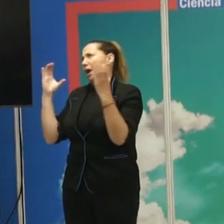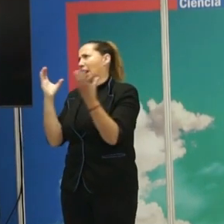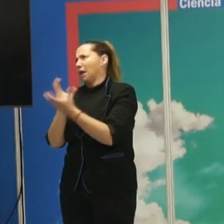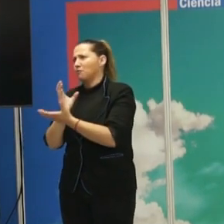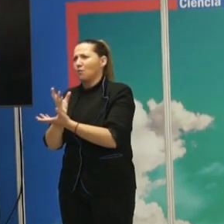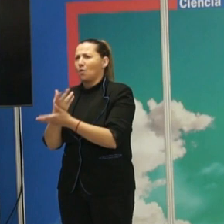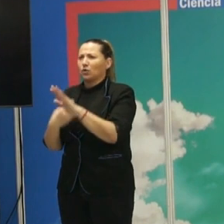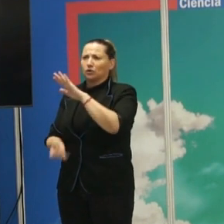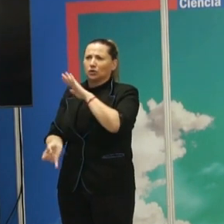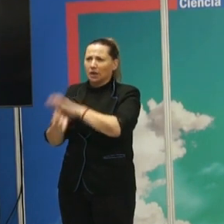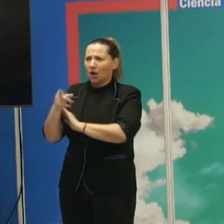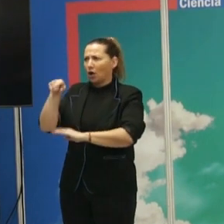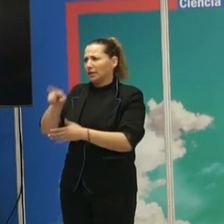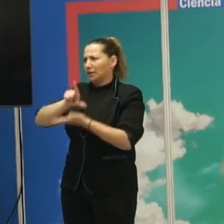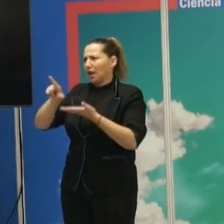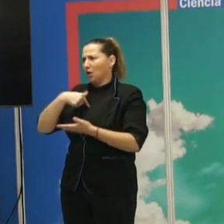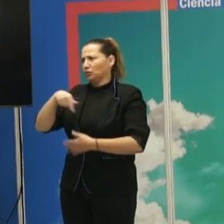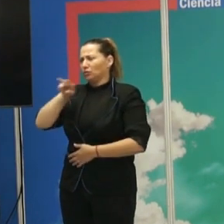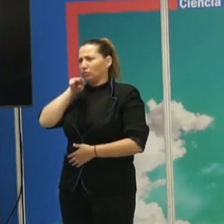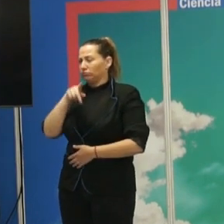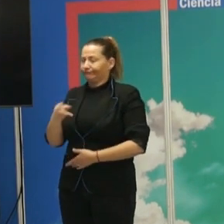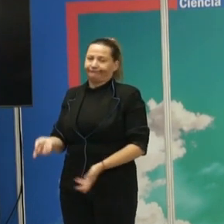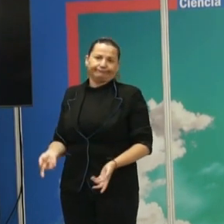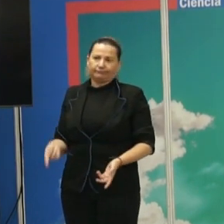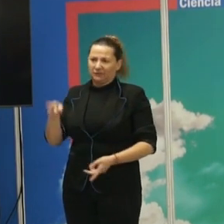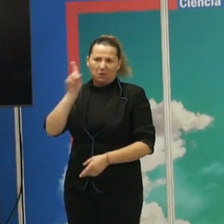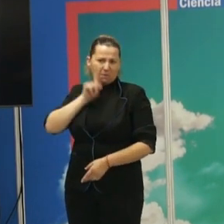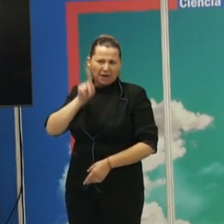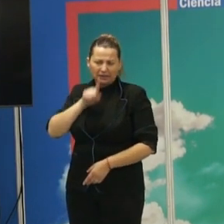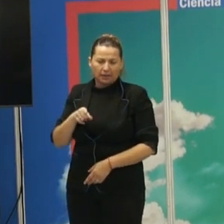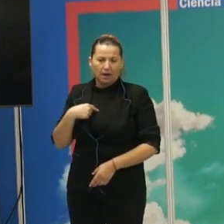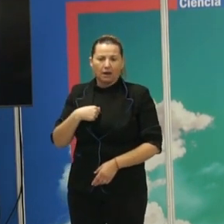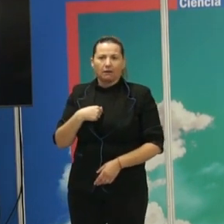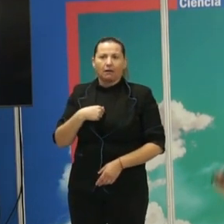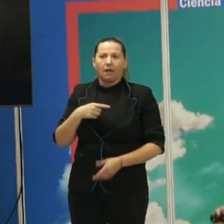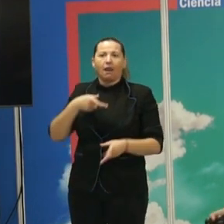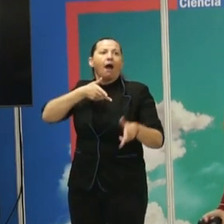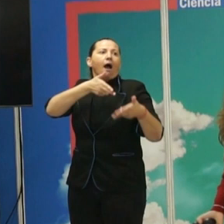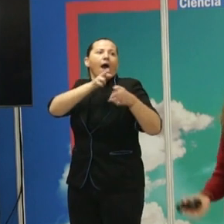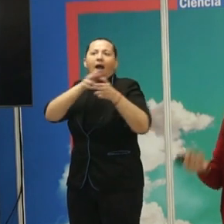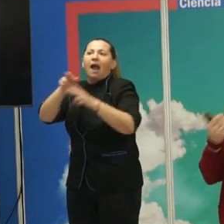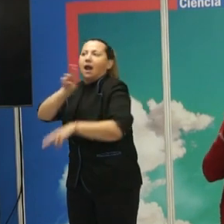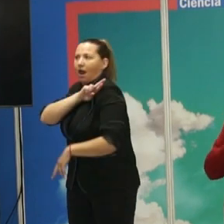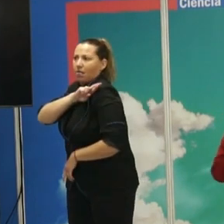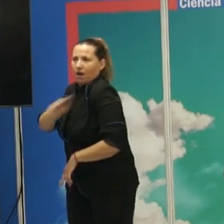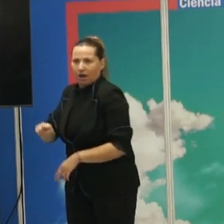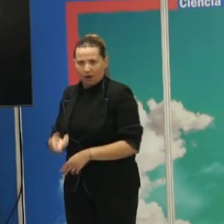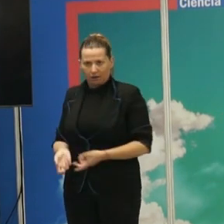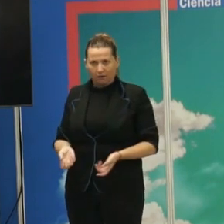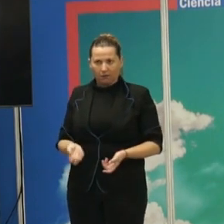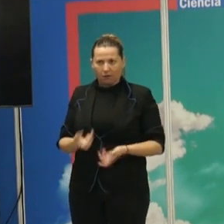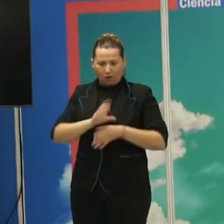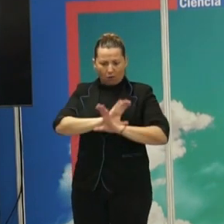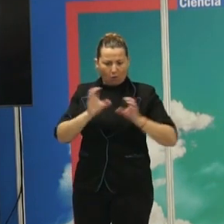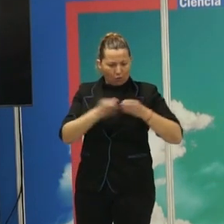La lengua también se ha construido y con la religión pasa lo mismo. Están las vernas de religión. La gente se mata por la religión, los grupos se identifican